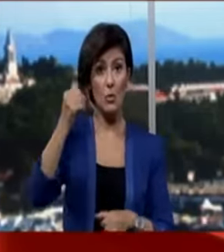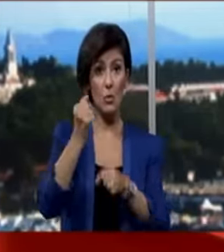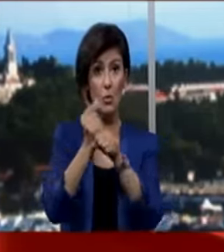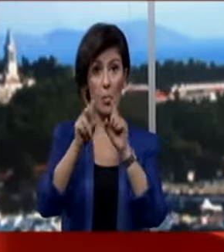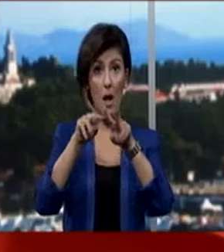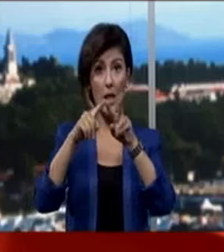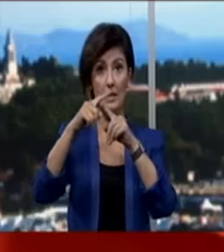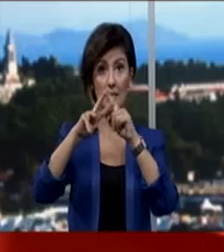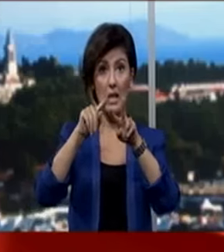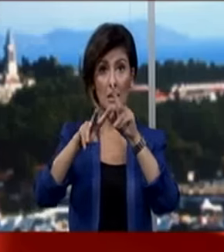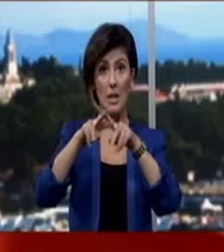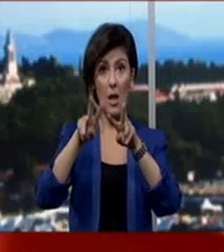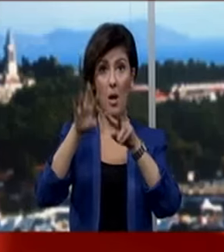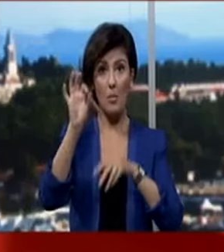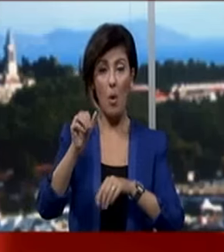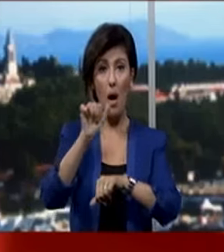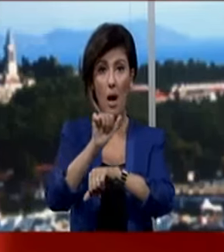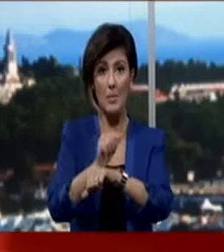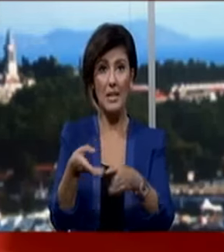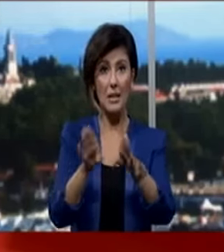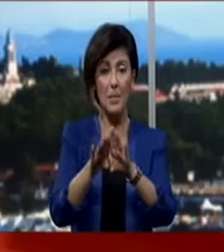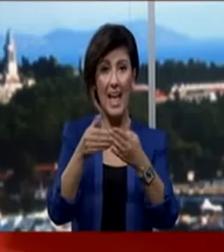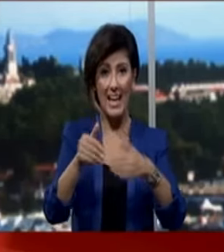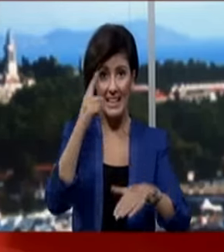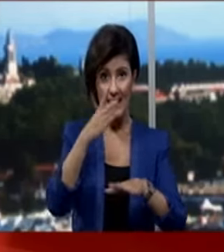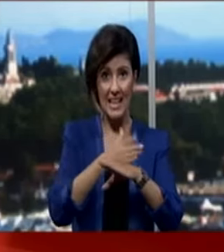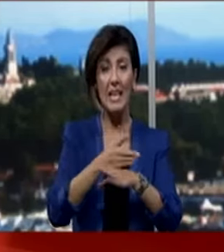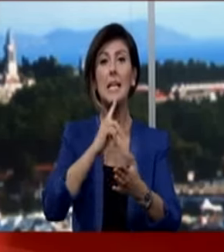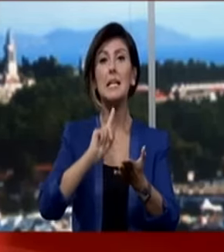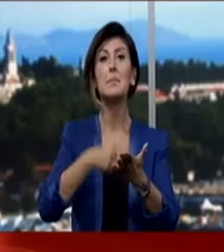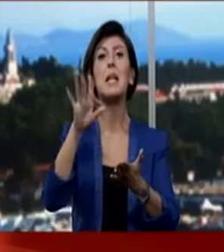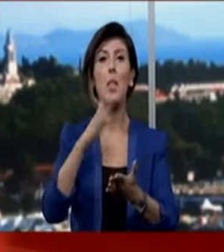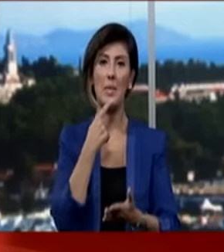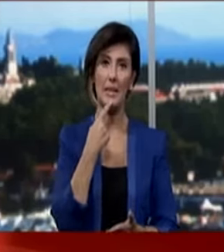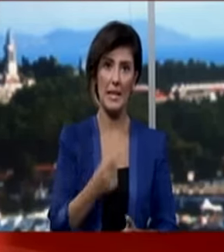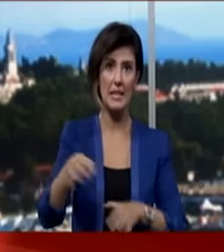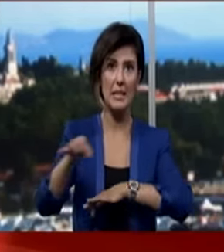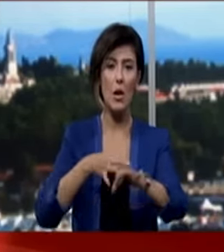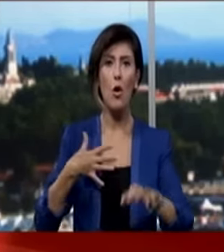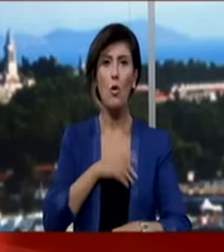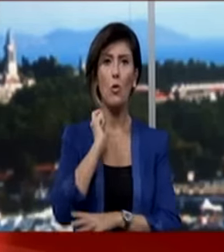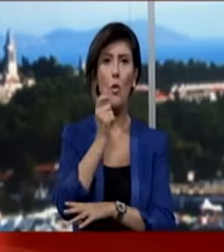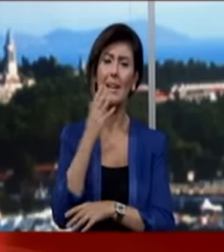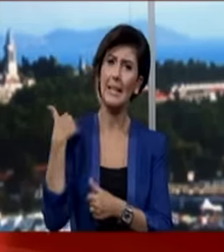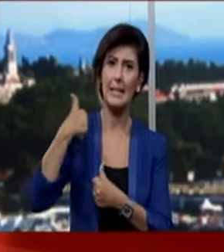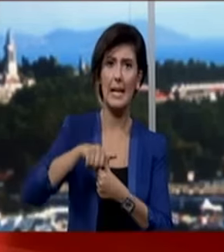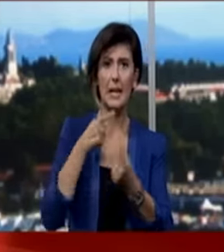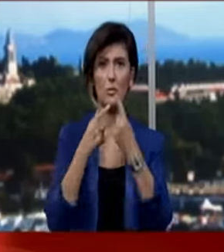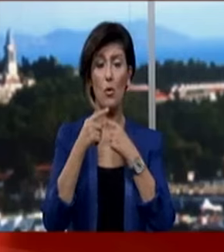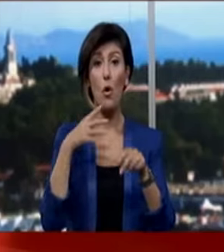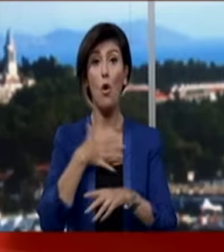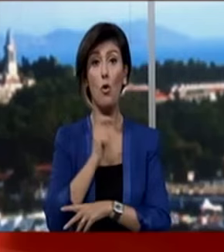hapishanesinin kapatılmasını engellediği gerekçesiyle imzalamadığını belirtti. Tasarı kongrede yeniden görüşülecek.